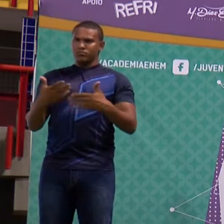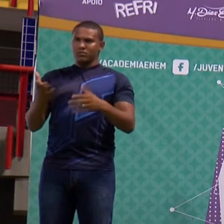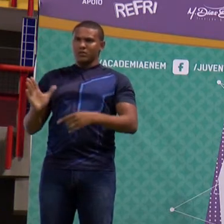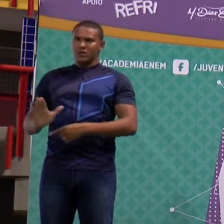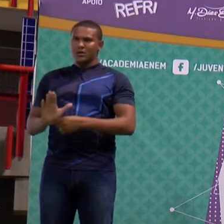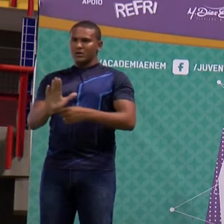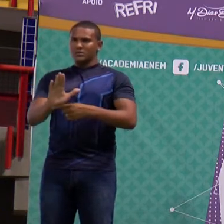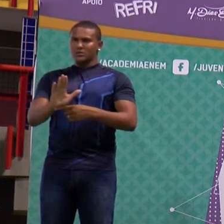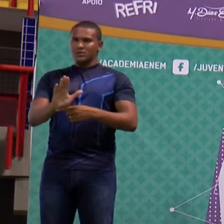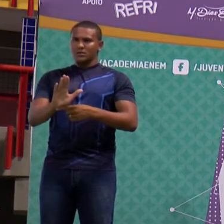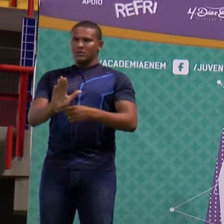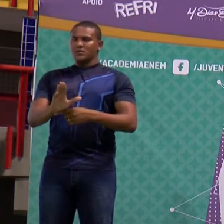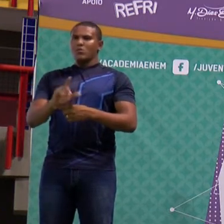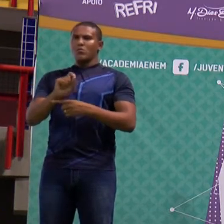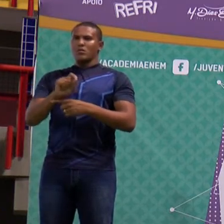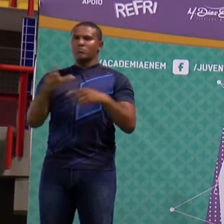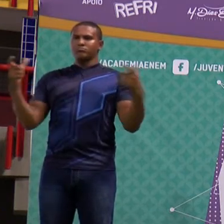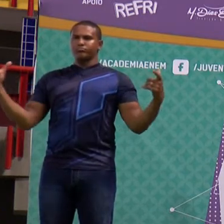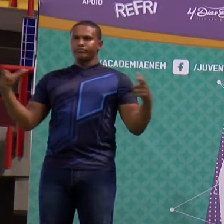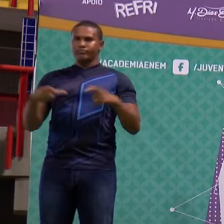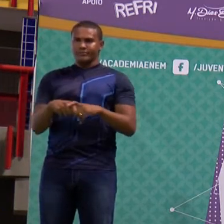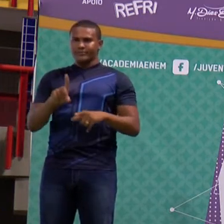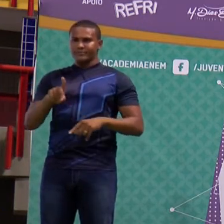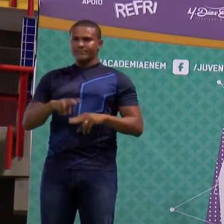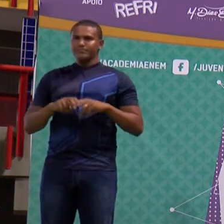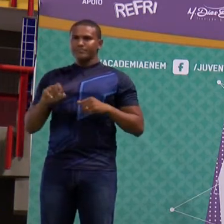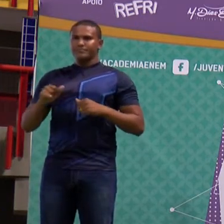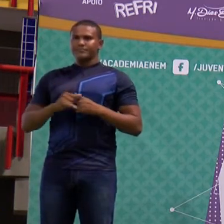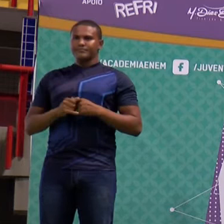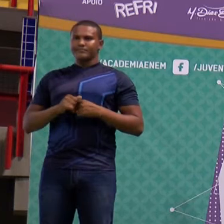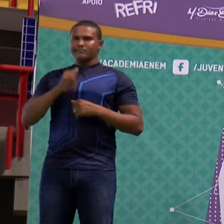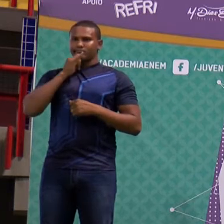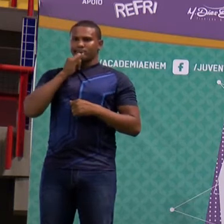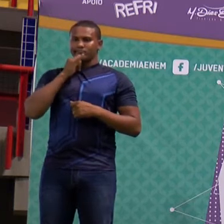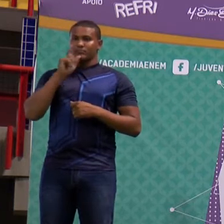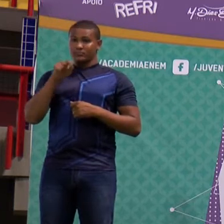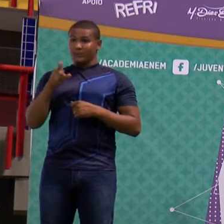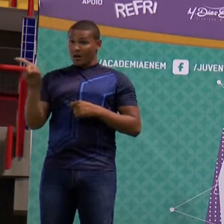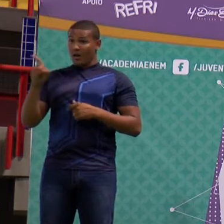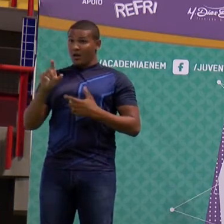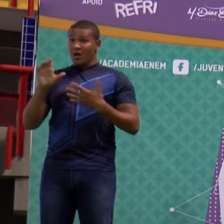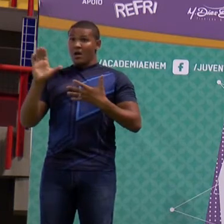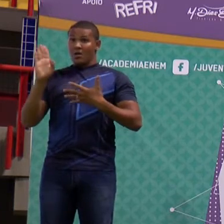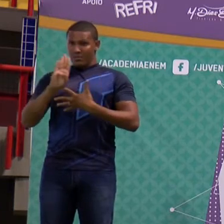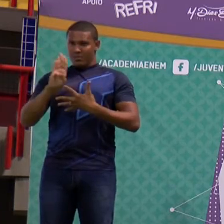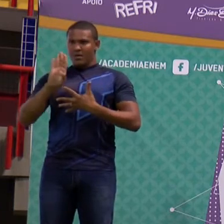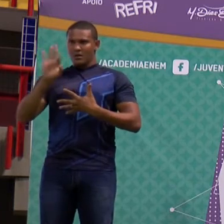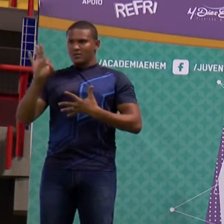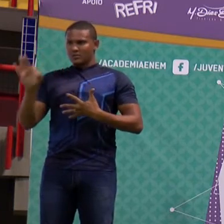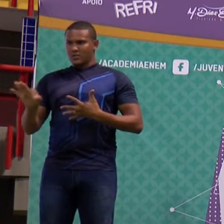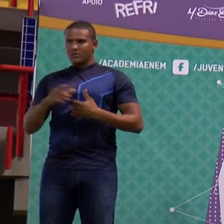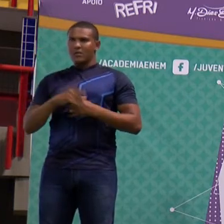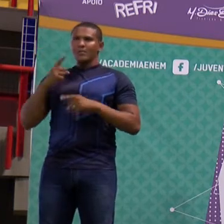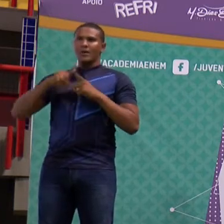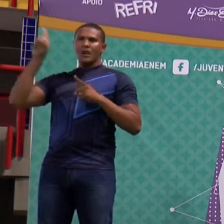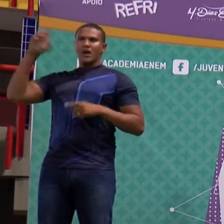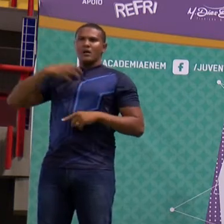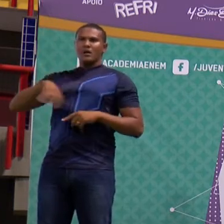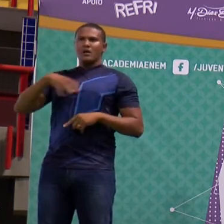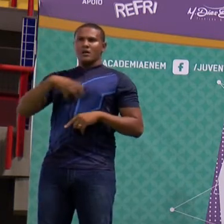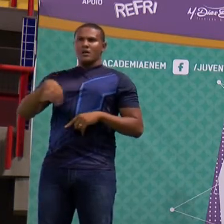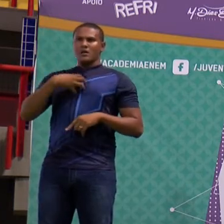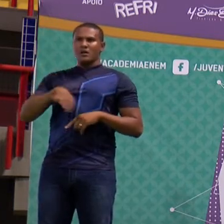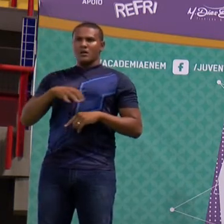item é o item correto. Aí tem uns dados, só para ter uma noção. Quando foi lançado na cidade de Jacobina, na Bahia, houve uma redução de